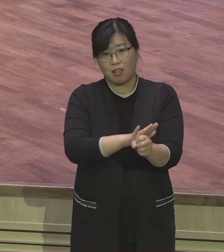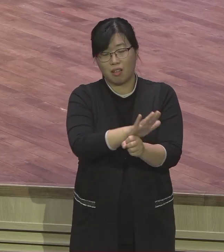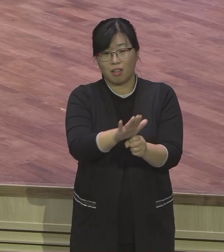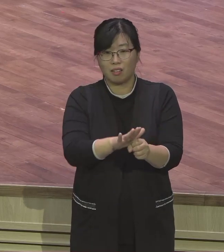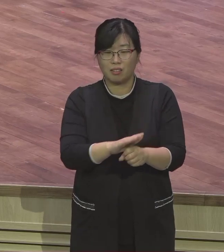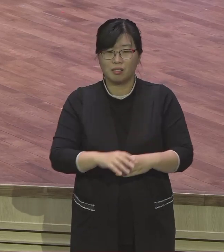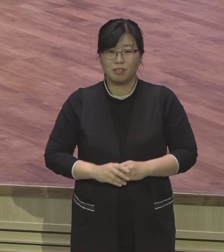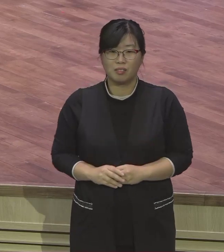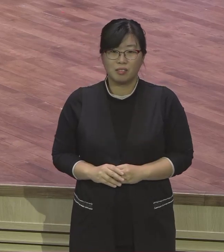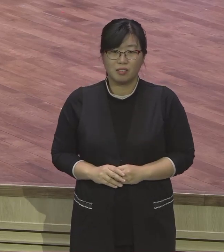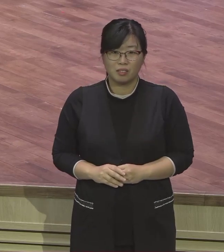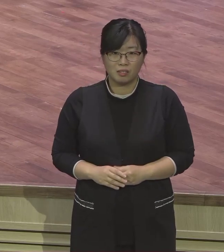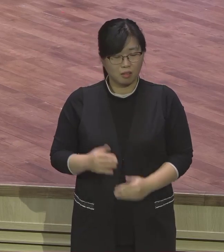참 등신이지요.